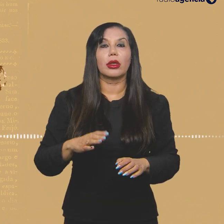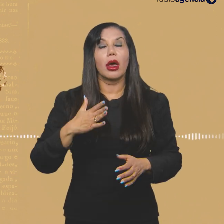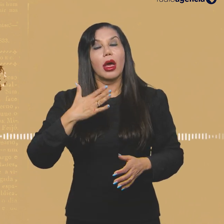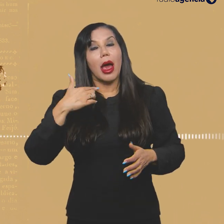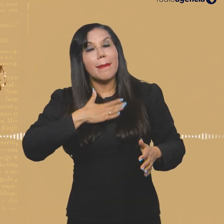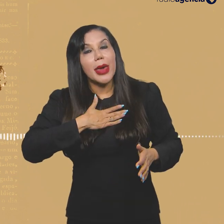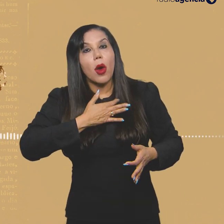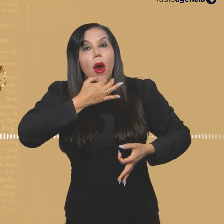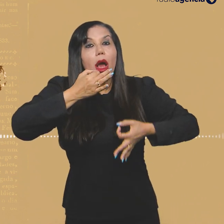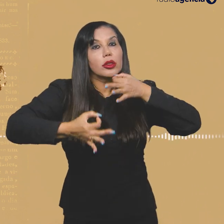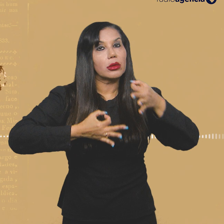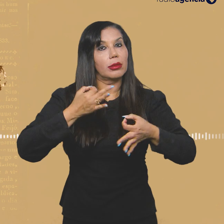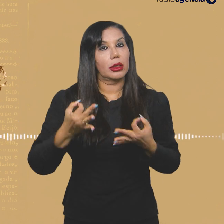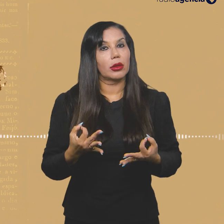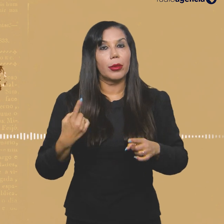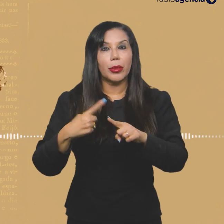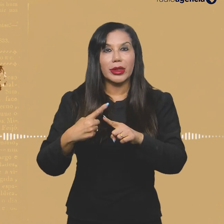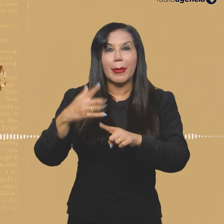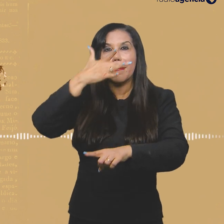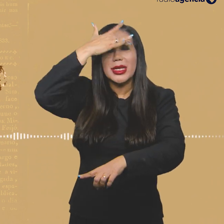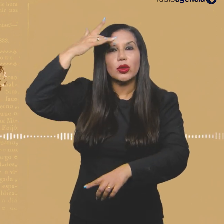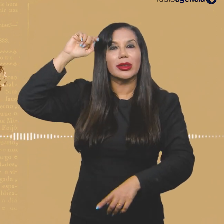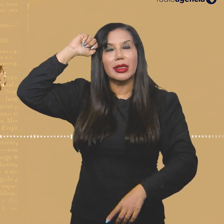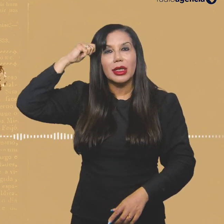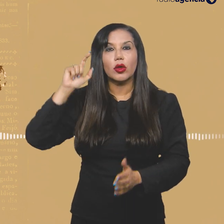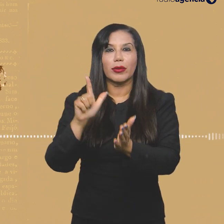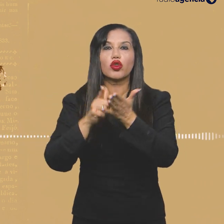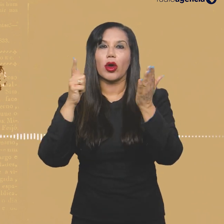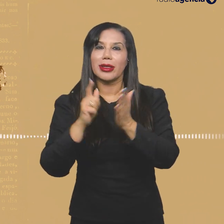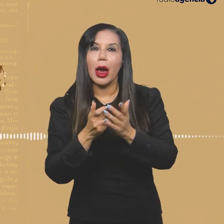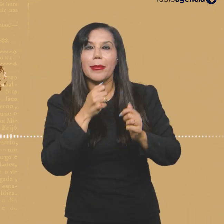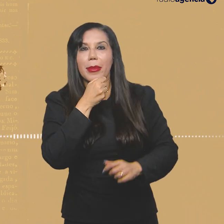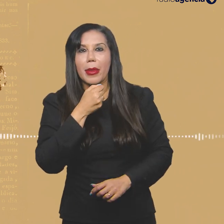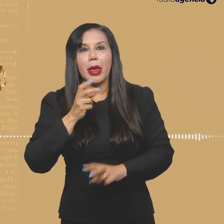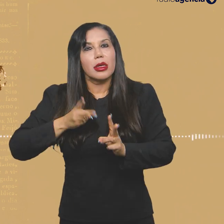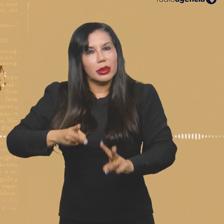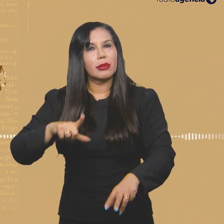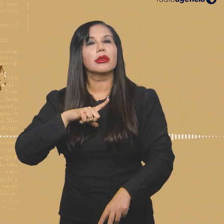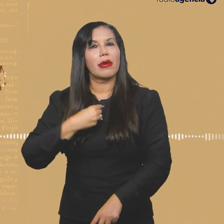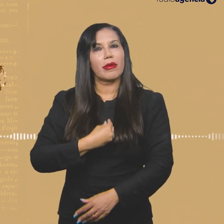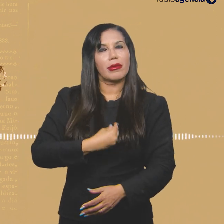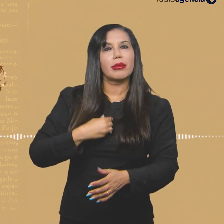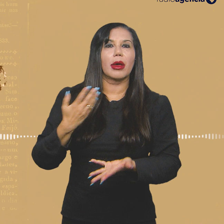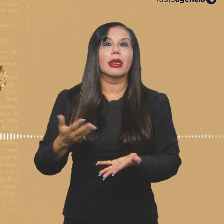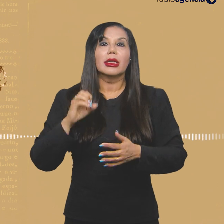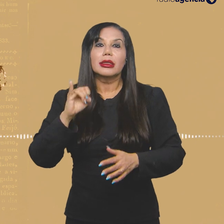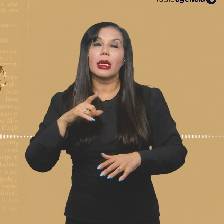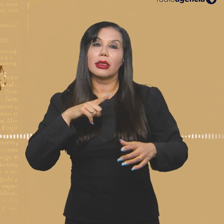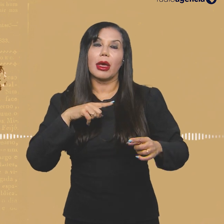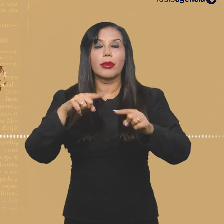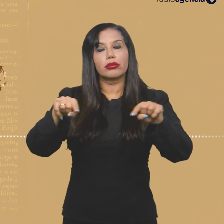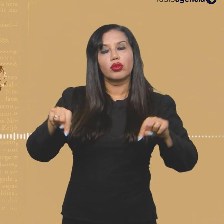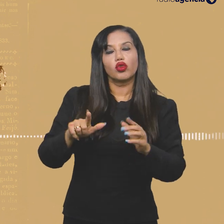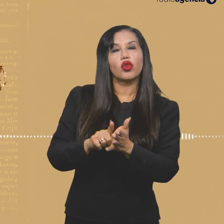Esse é o meu questionamento, assim, porque pessoas negras que fazem jornalismo, isso sempre existiu. Então, quando eu tenho uma